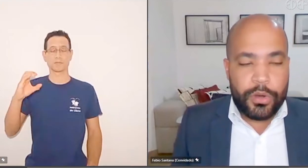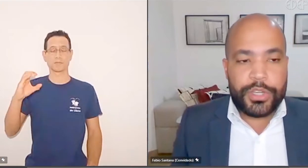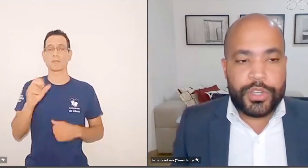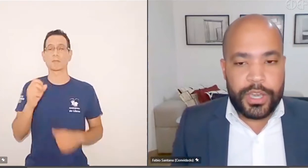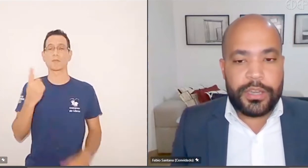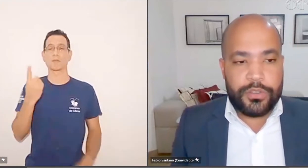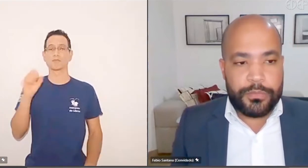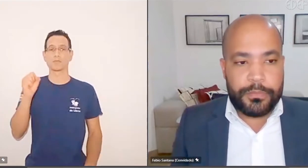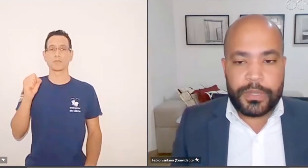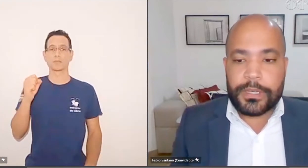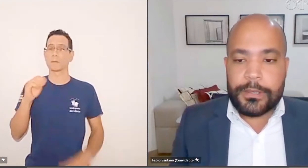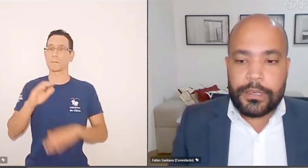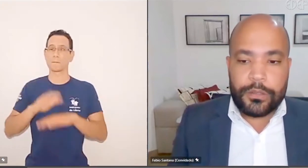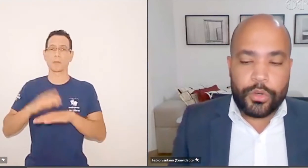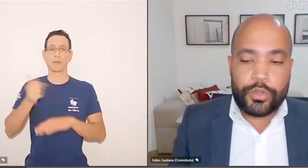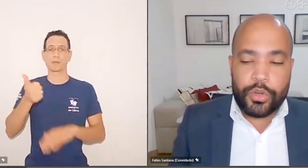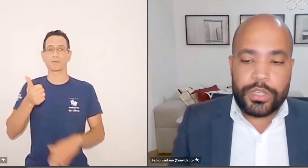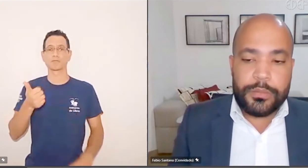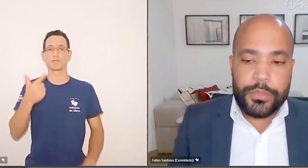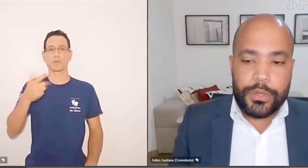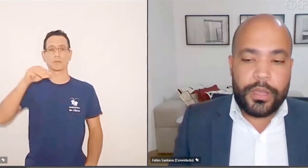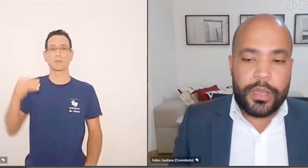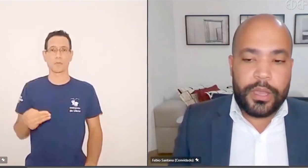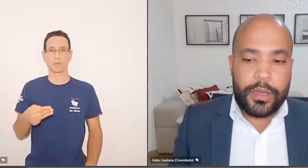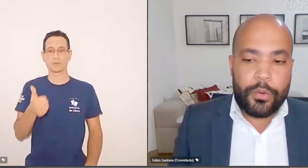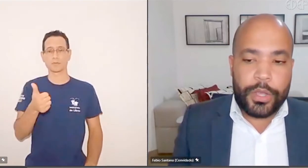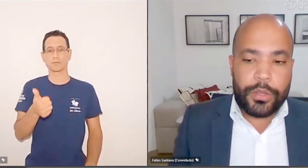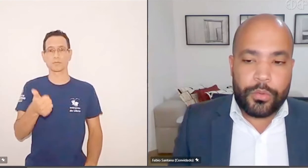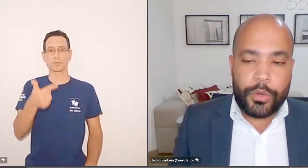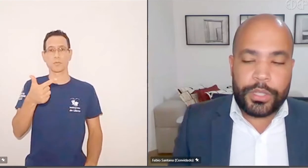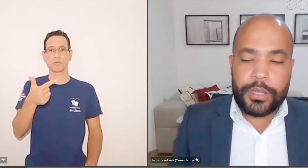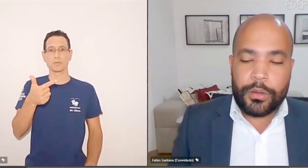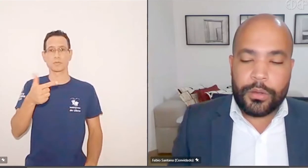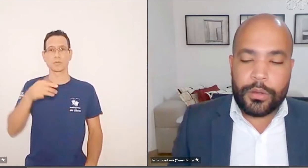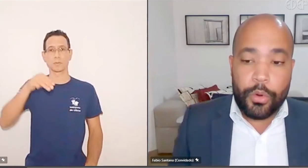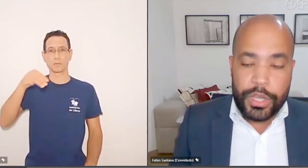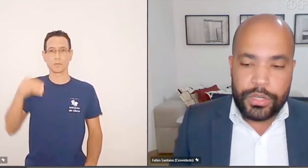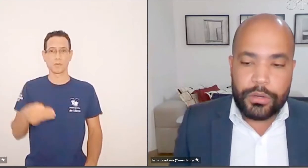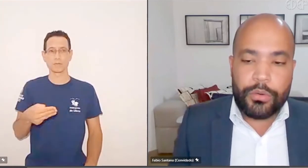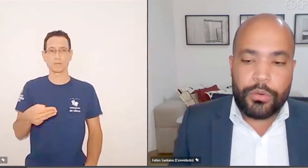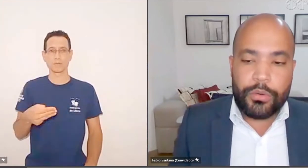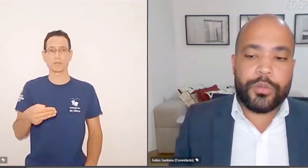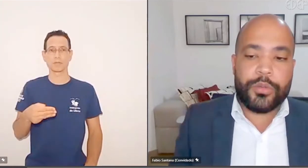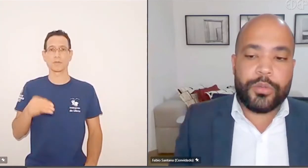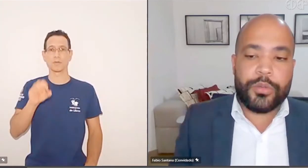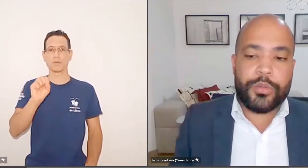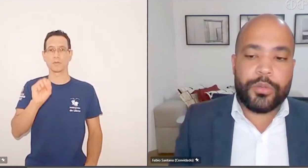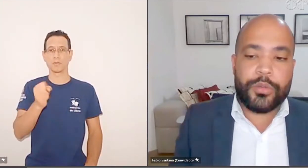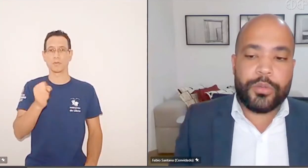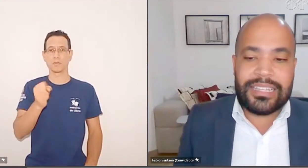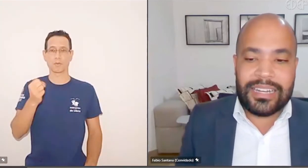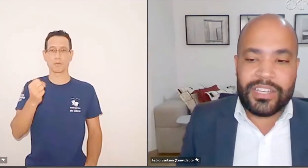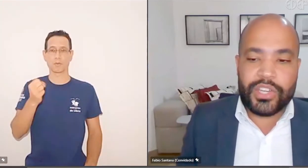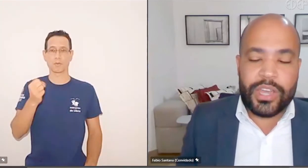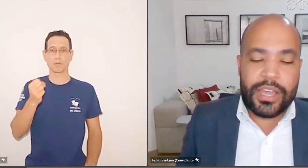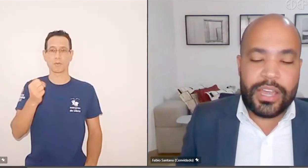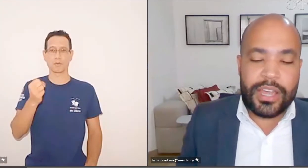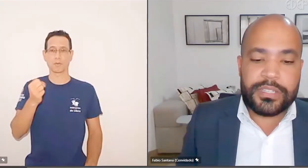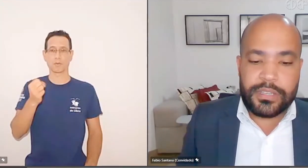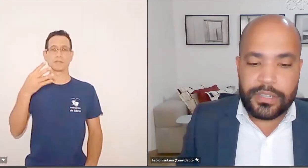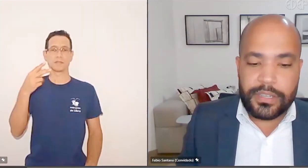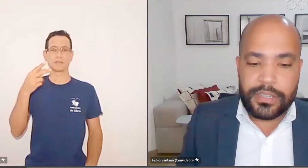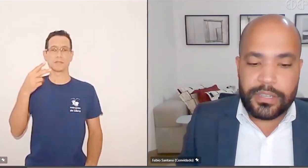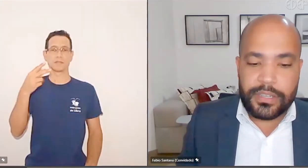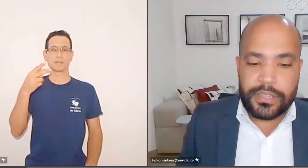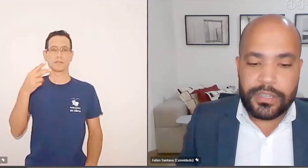de 12 milhões de reais, 12.088.473